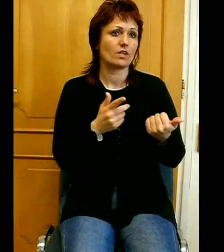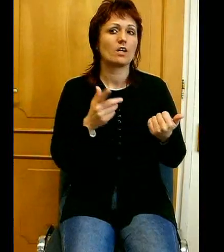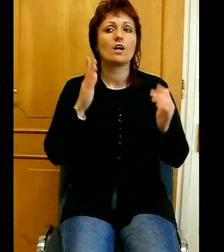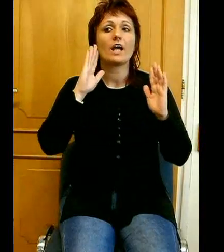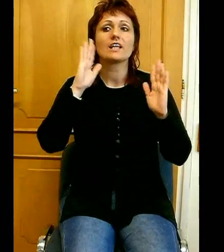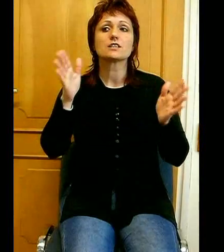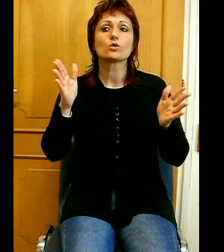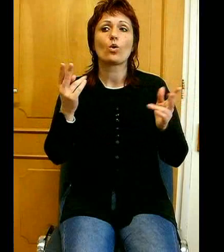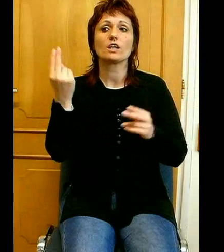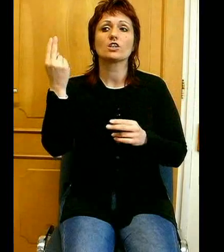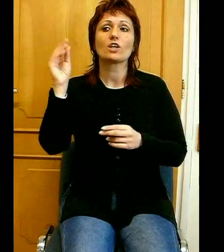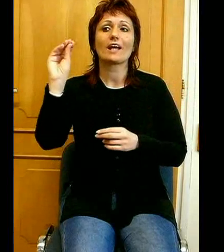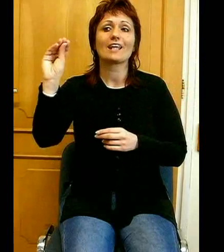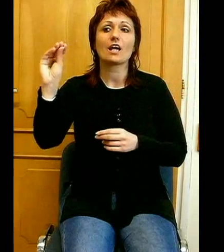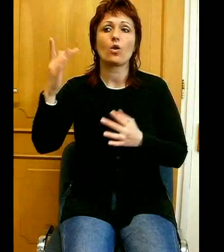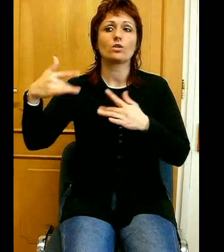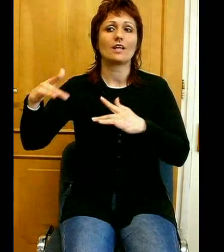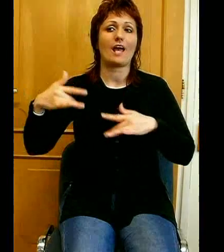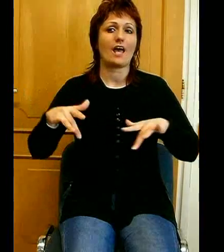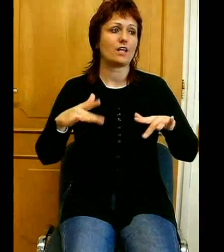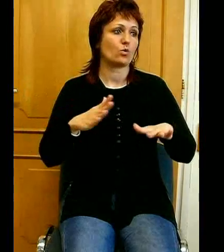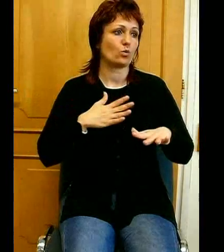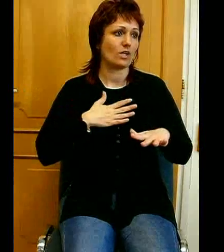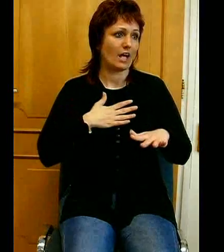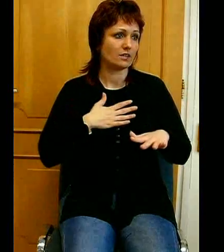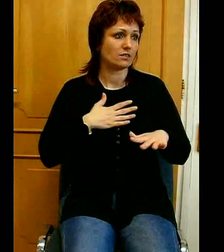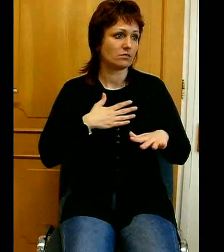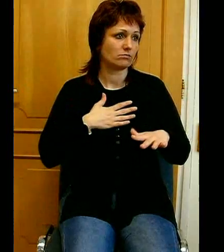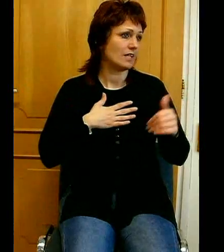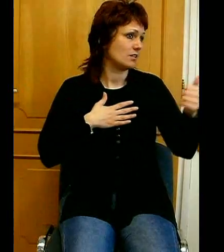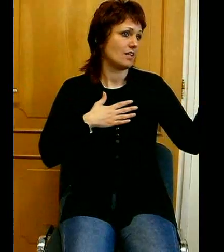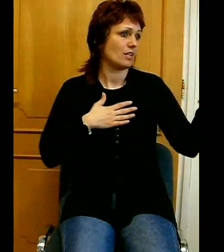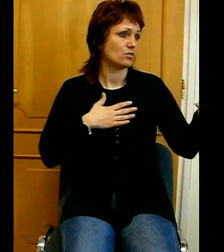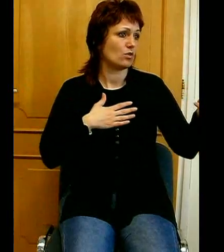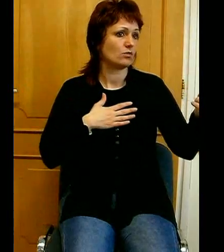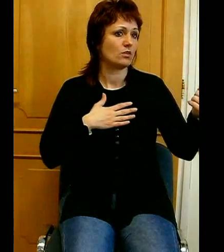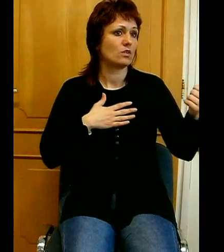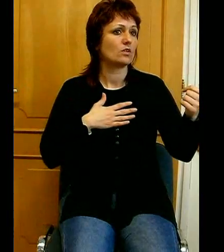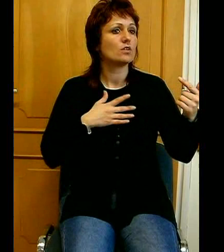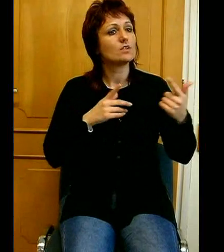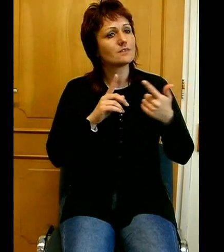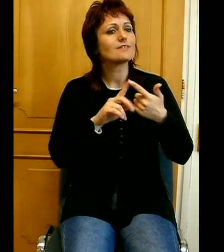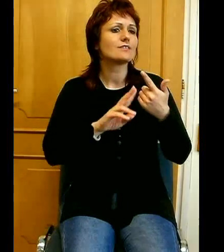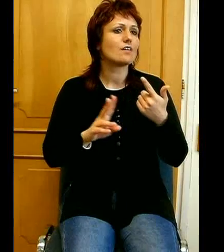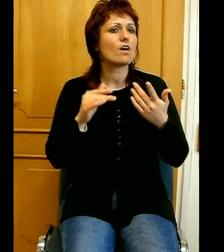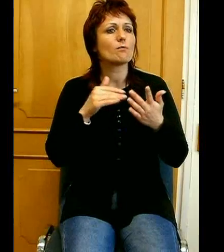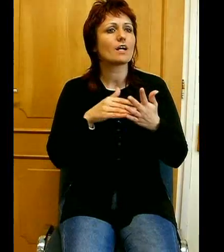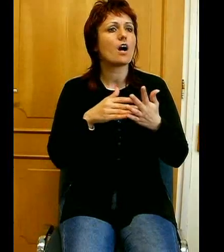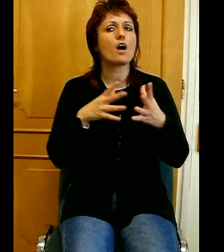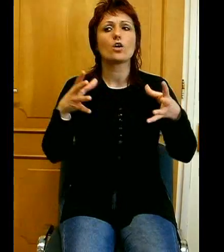De azért több más fontos élvet is megemlít Isten igéje. Megemlíti a közös gyökerket, a